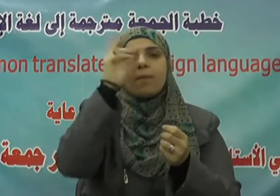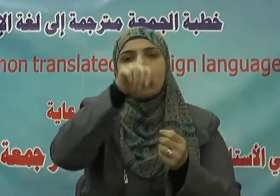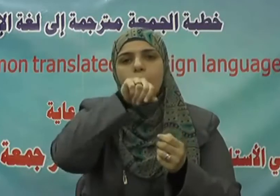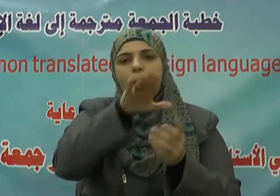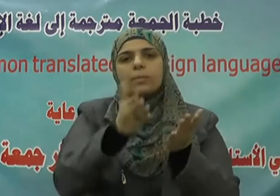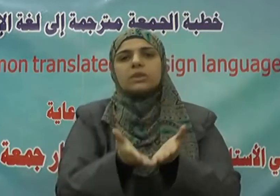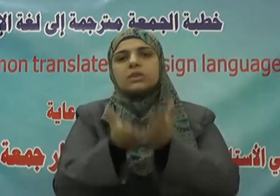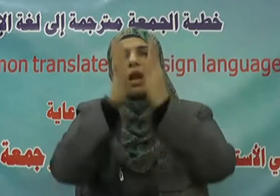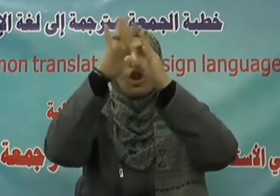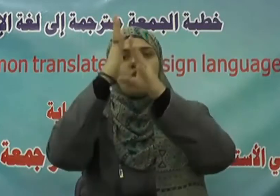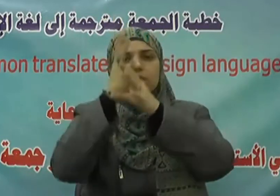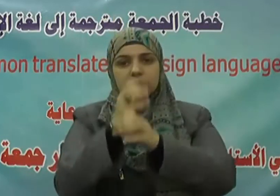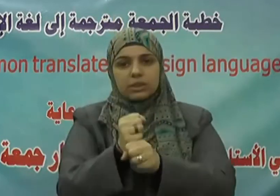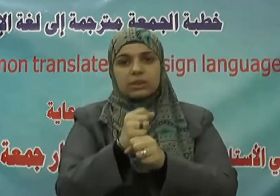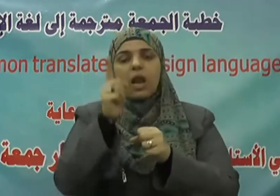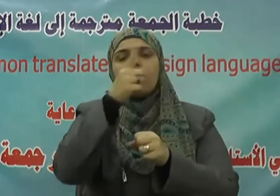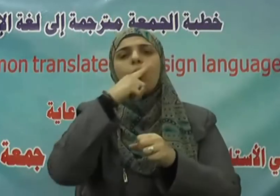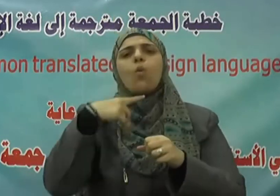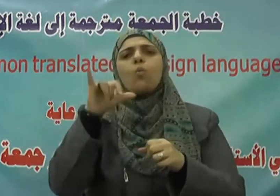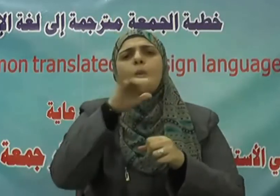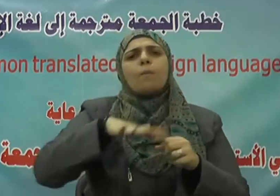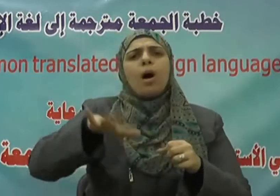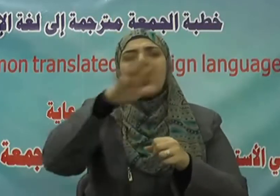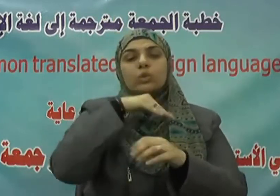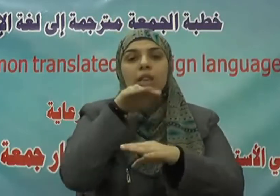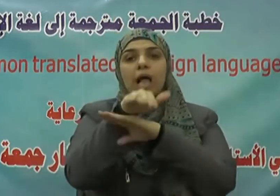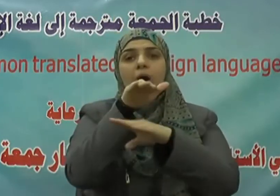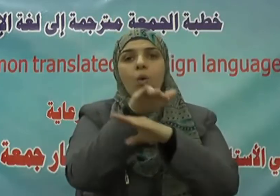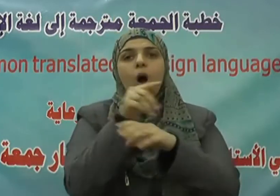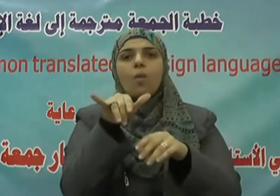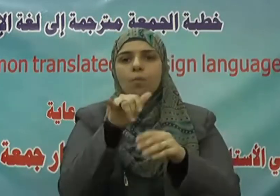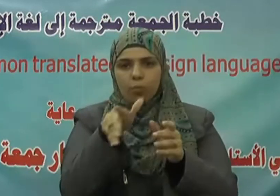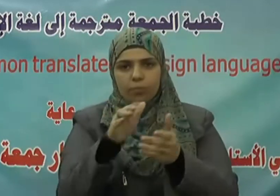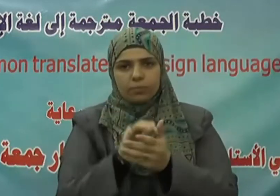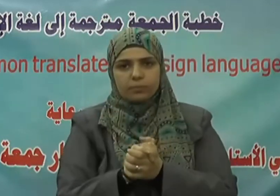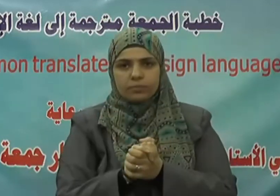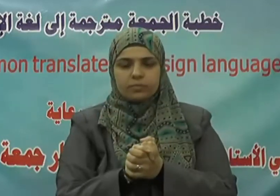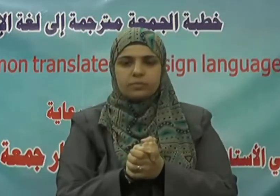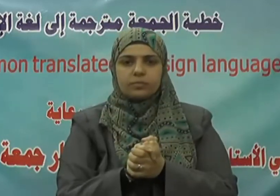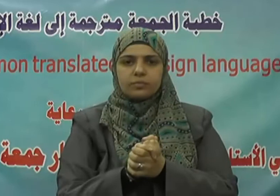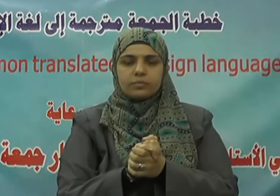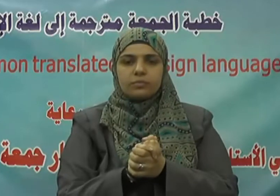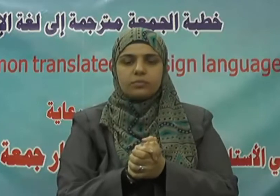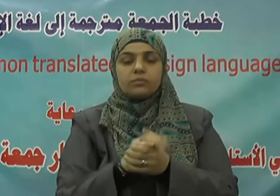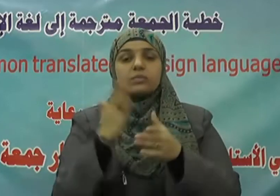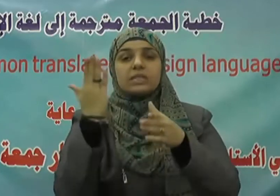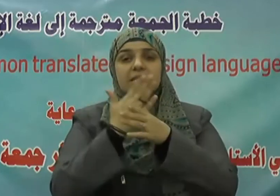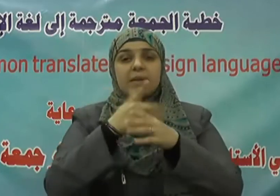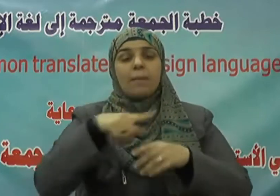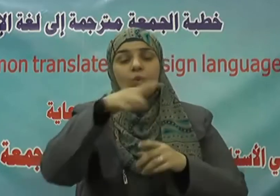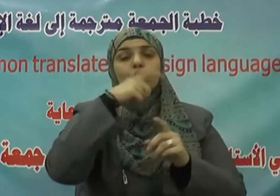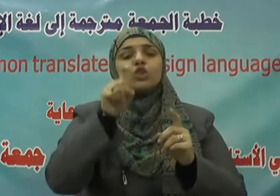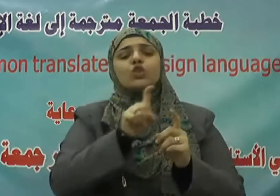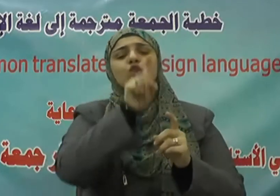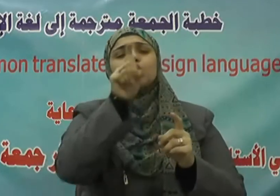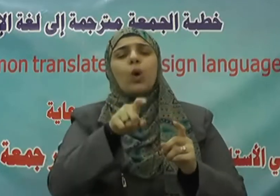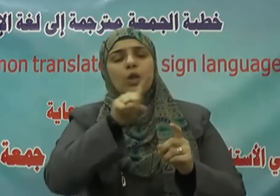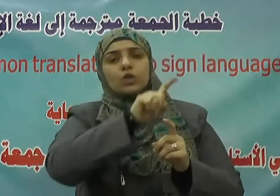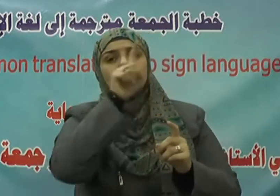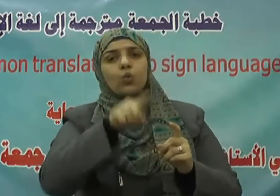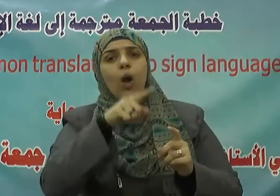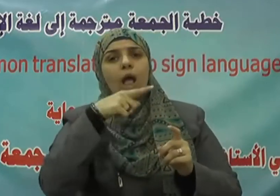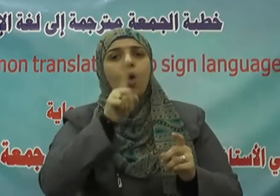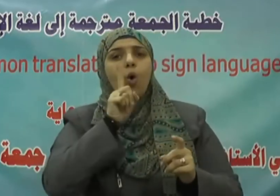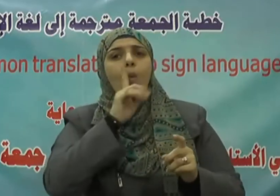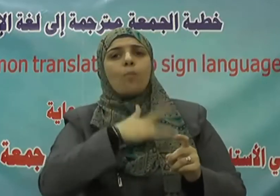وحث عليه ودعا إليه فعندما سئلت أم المؤمنين عائشة